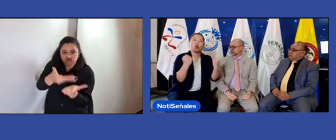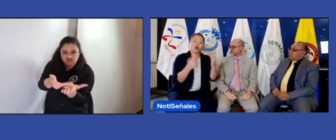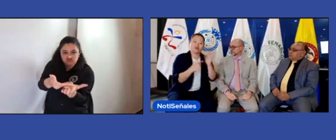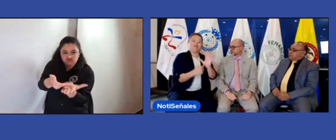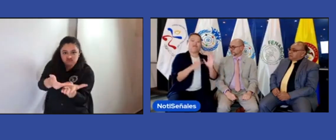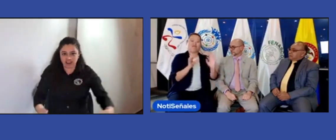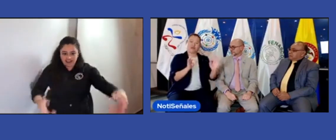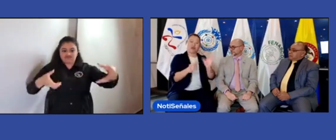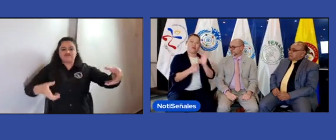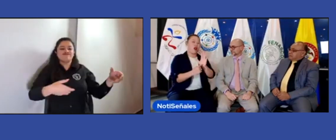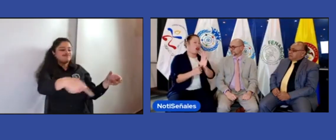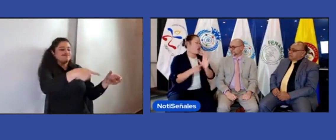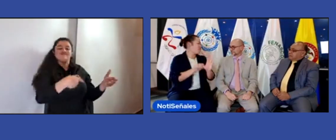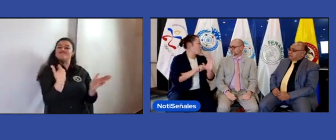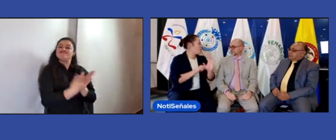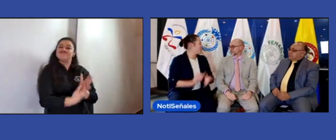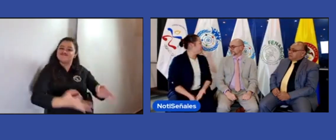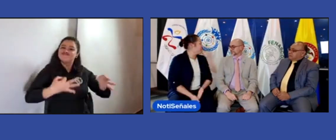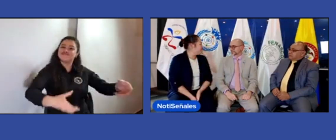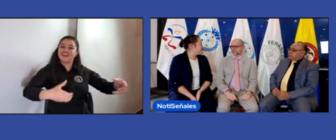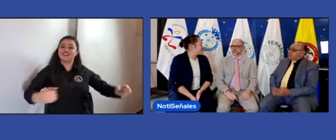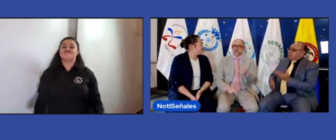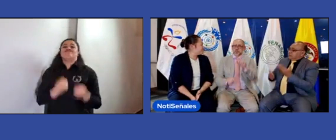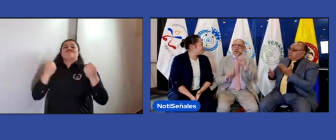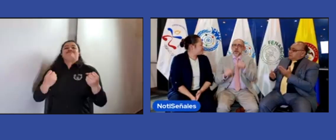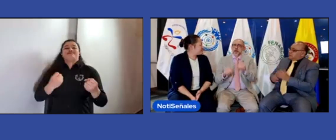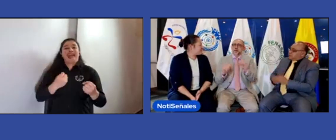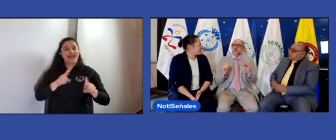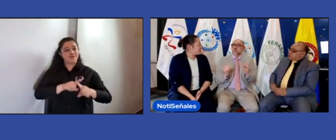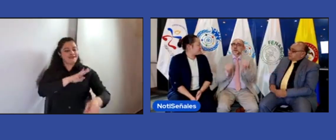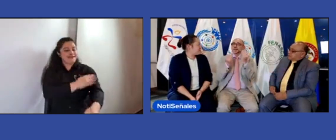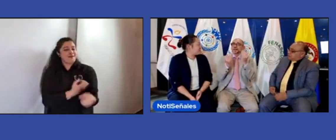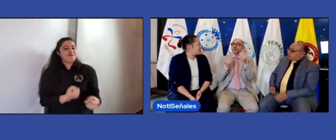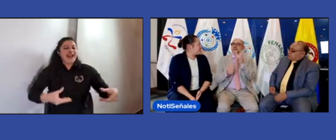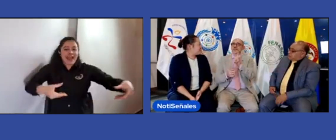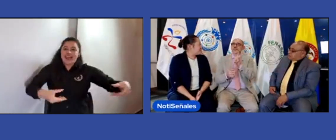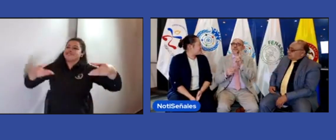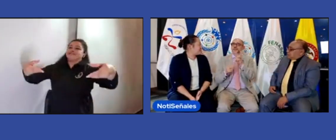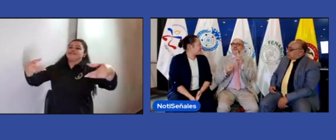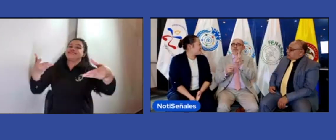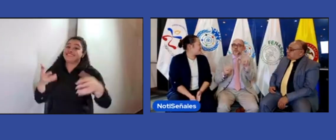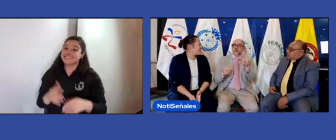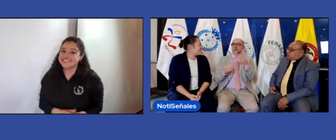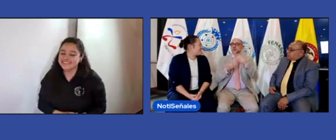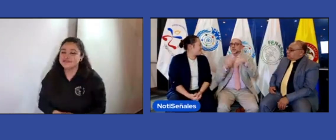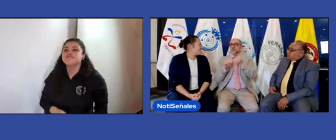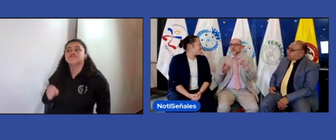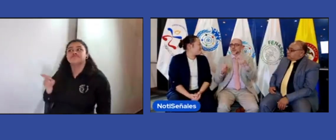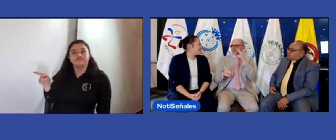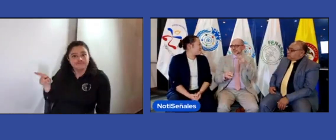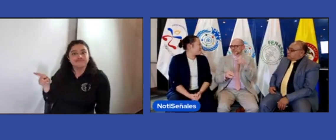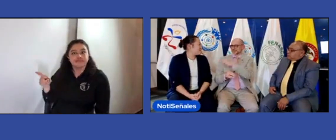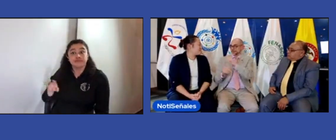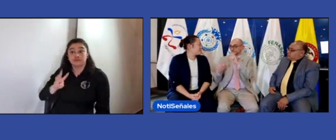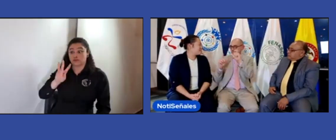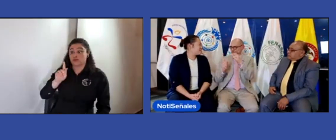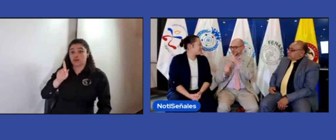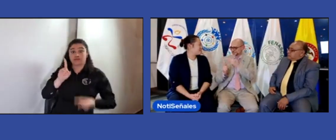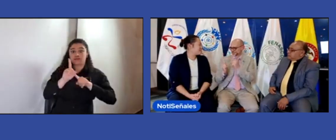gran resma, es muy fuerte y logramos esa fortaleza colectiva. Los invito,